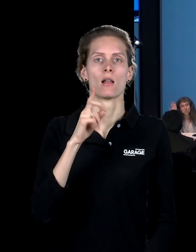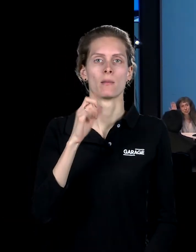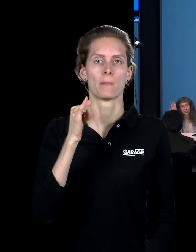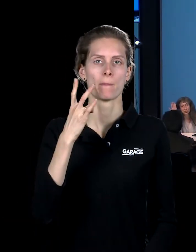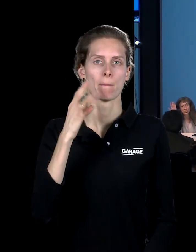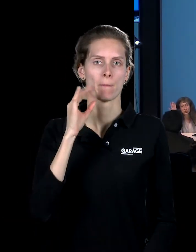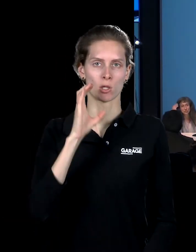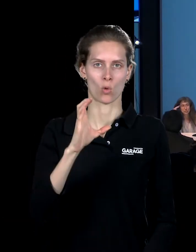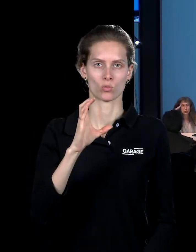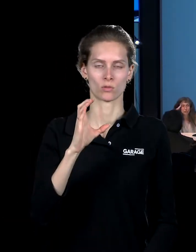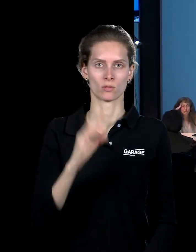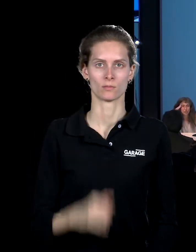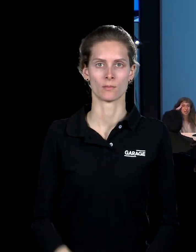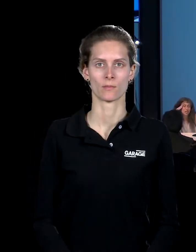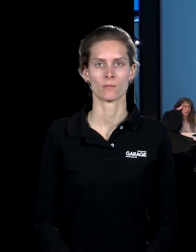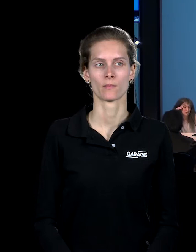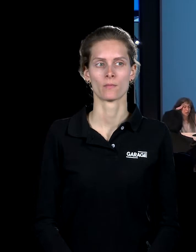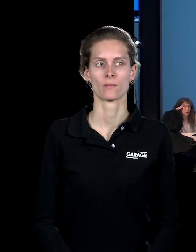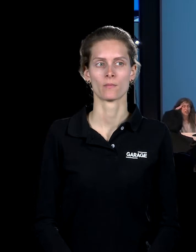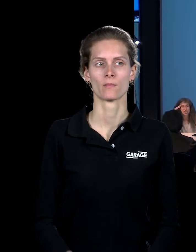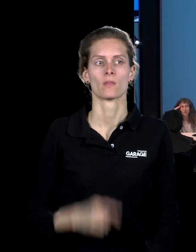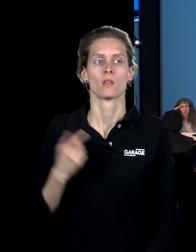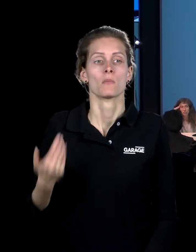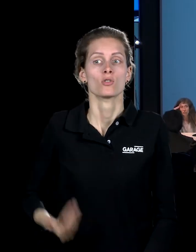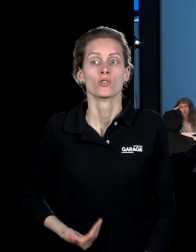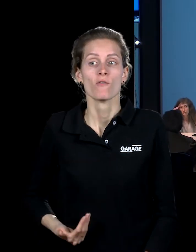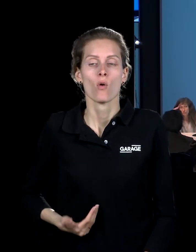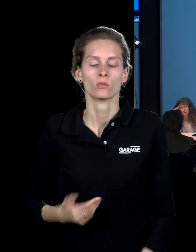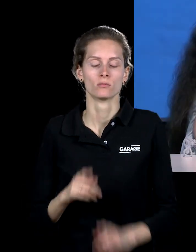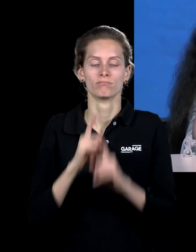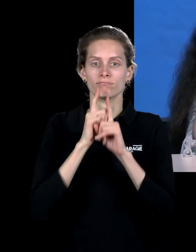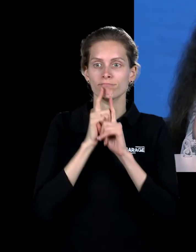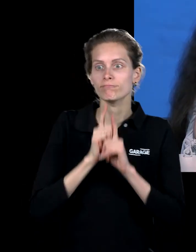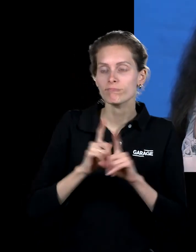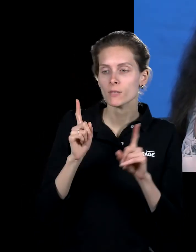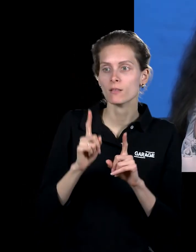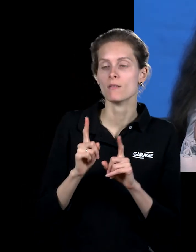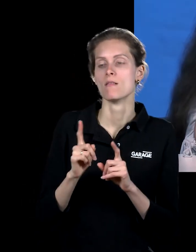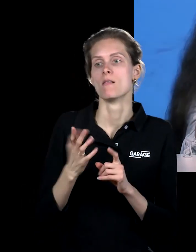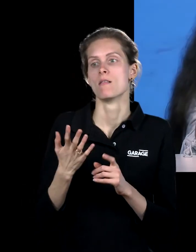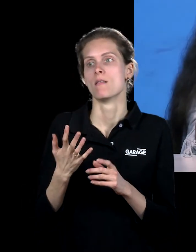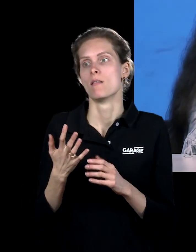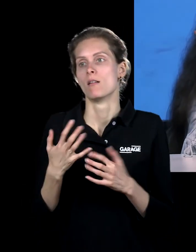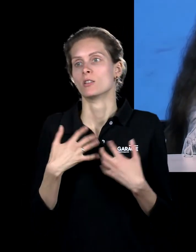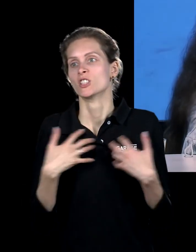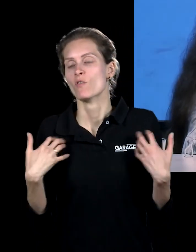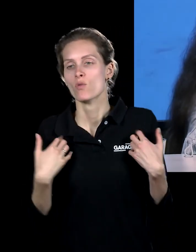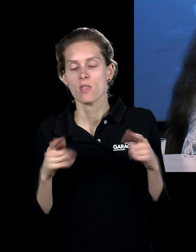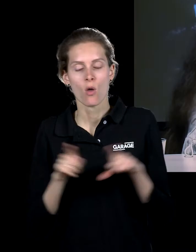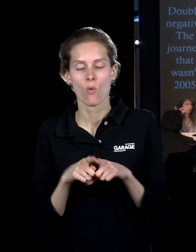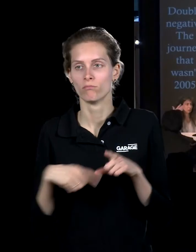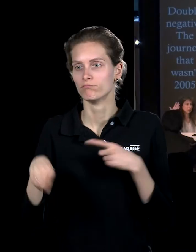Единственное в своём роде неназванное существо, живущее на неназванном острове. Вроде бы. И дальше, по